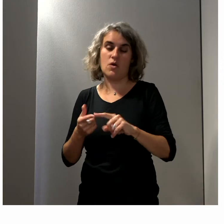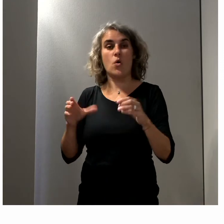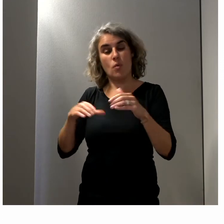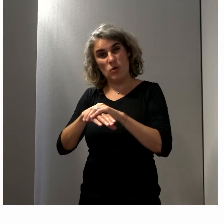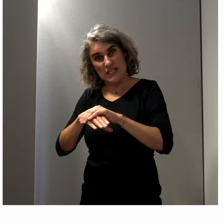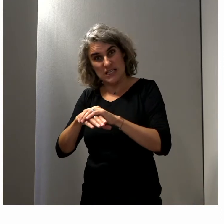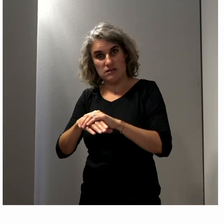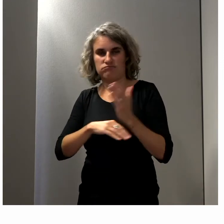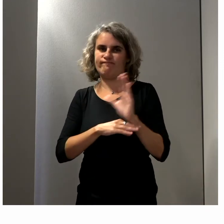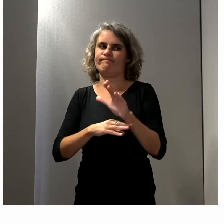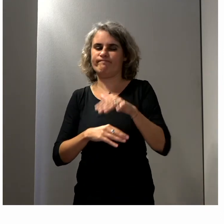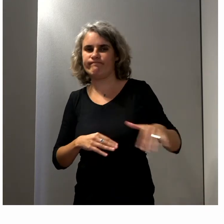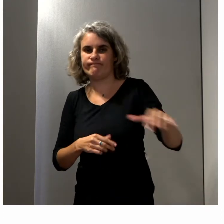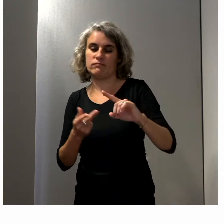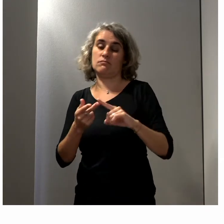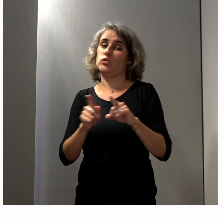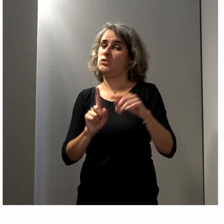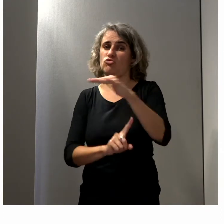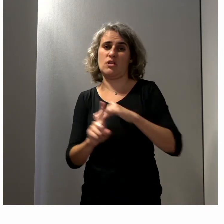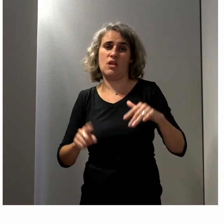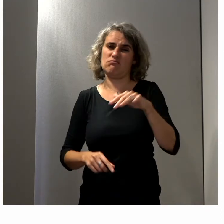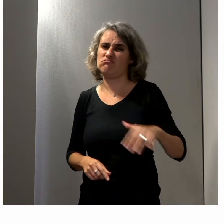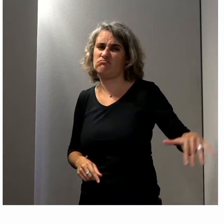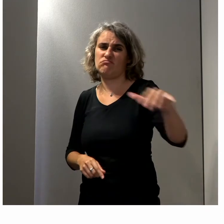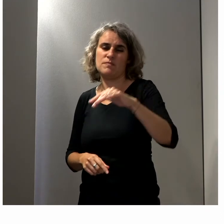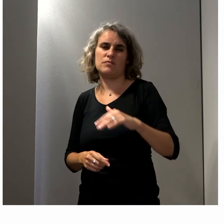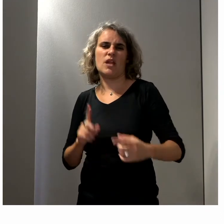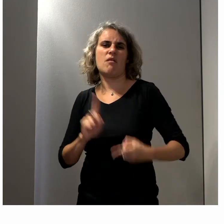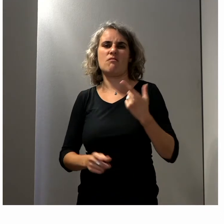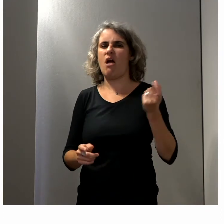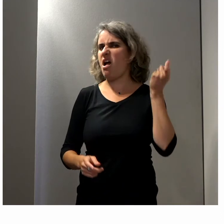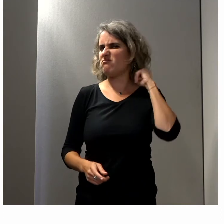représentatifs et pour la société toute entière pour casser